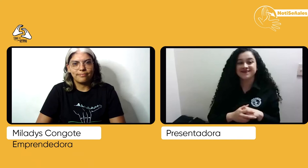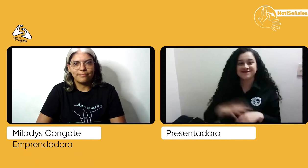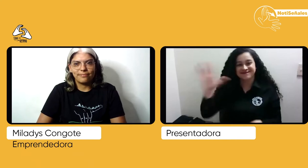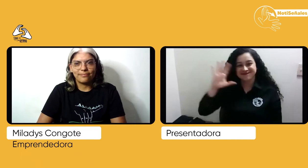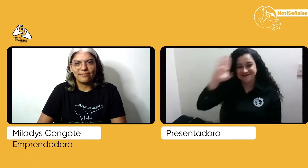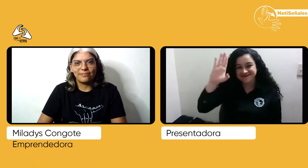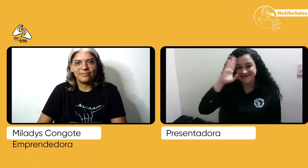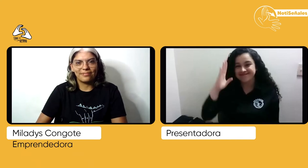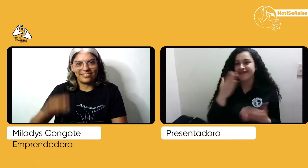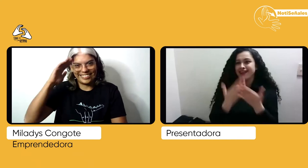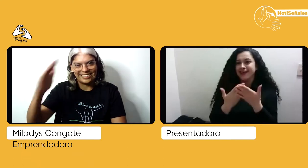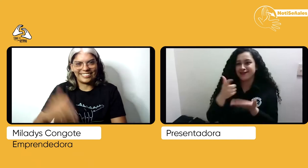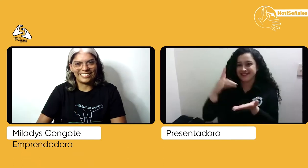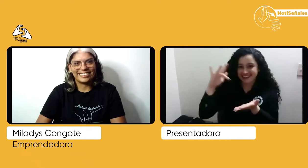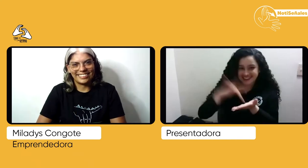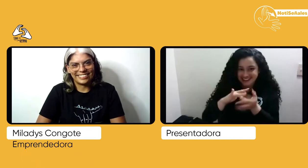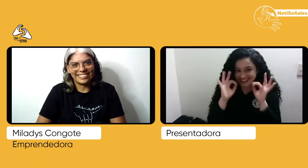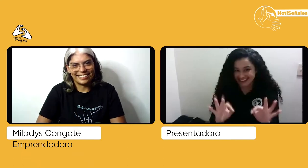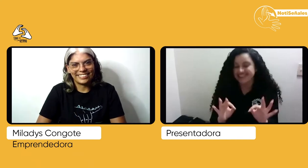Hola, gracias por estar aquí.